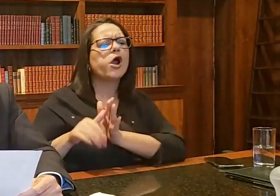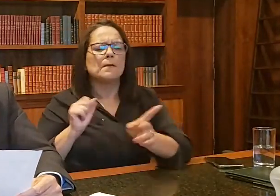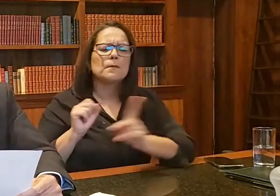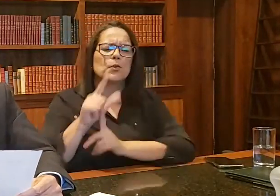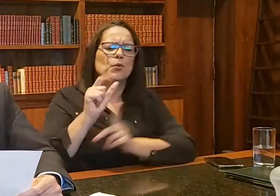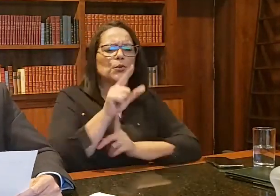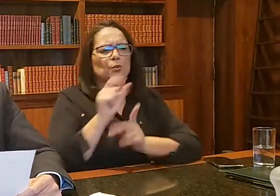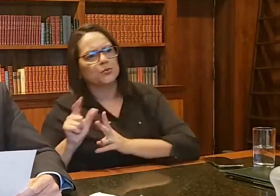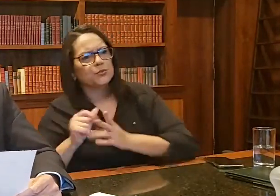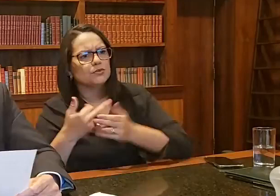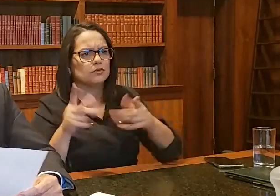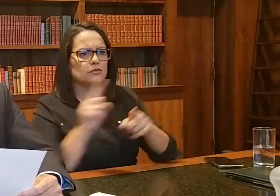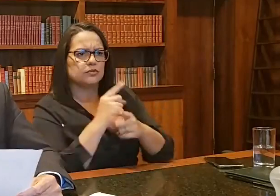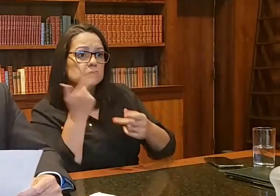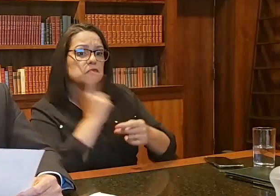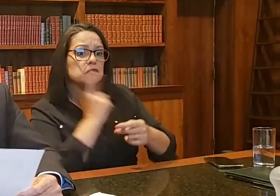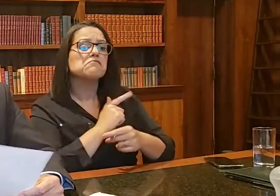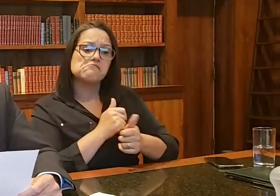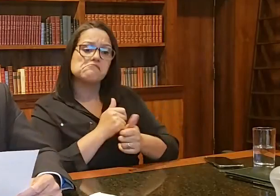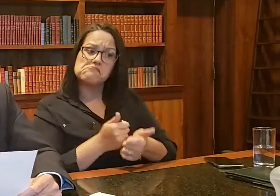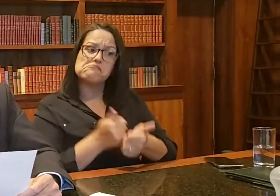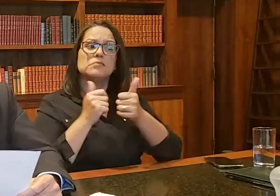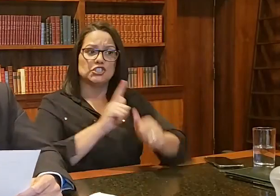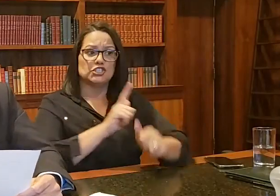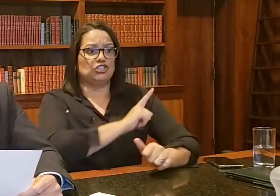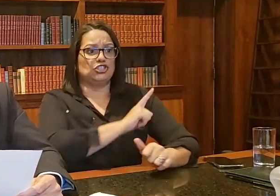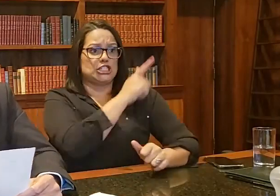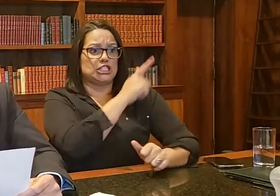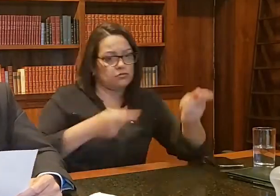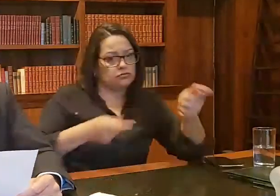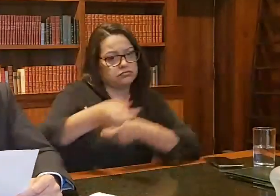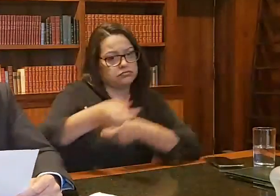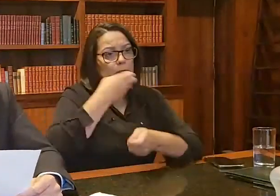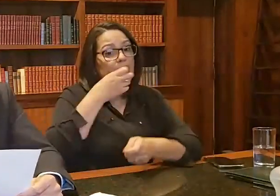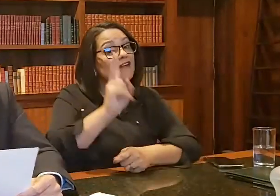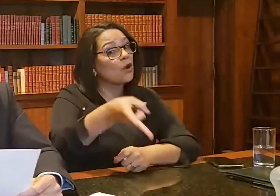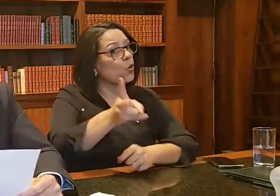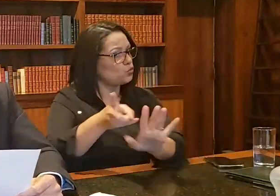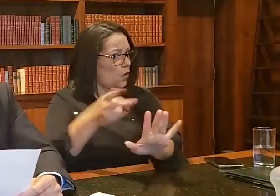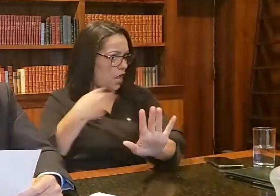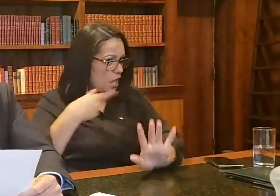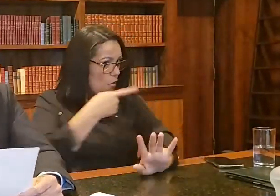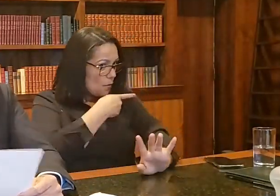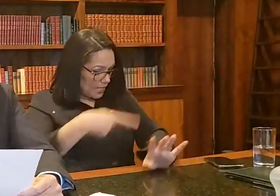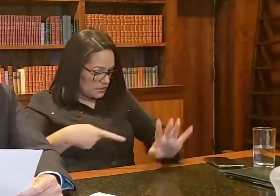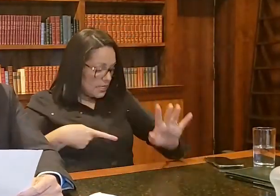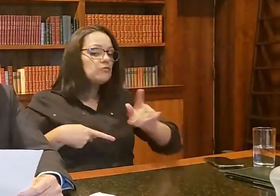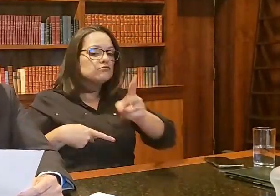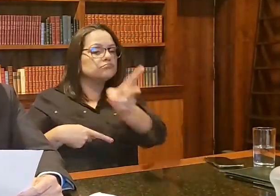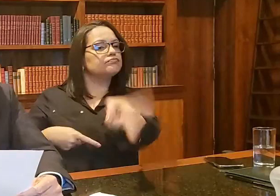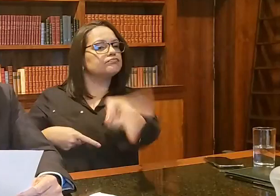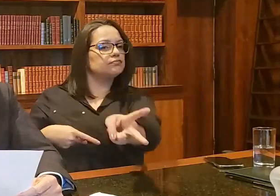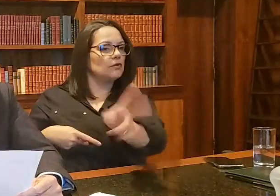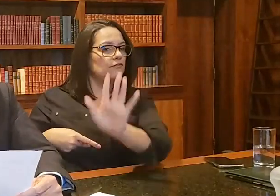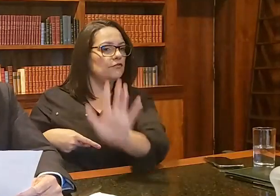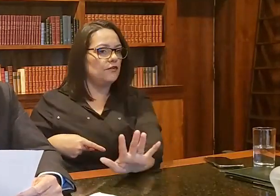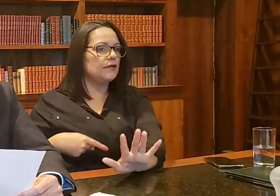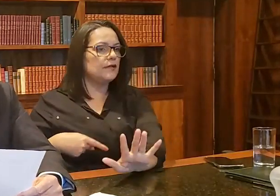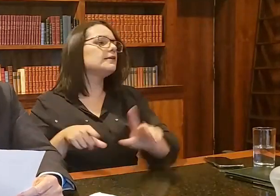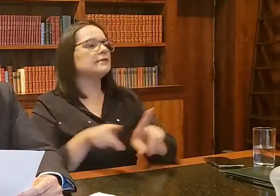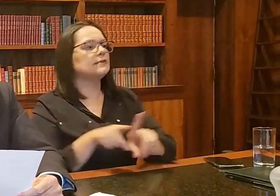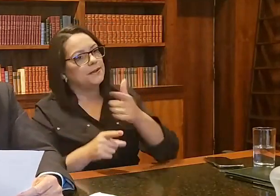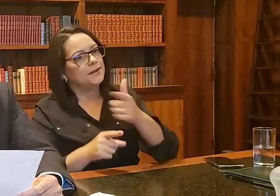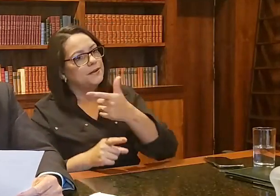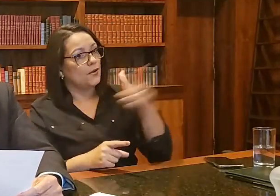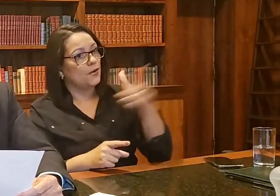resolveu isso, e ele se revelou um bom gestor também, vai continuar lá enquanto for presidente da República, e teve mais uma